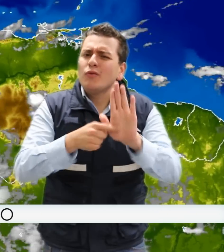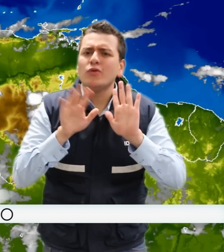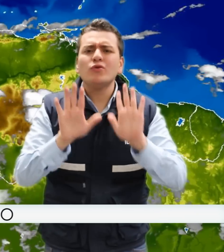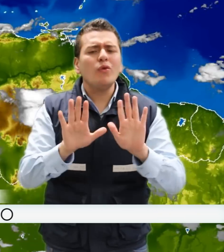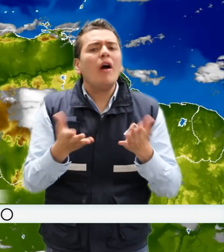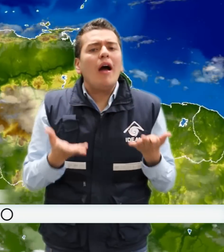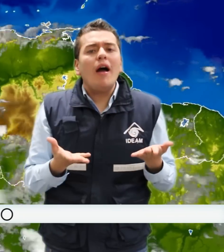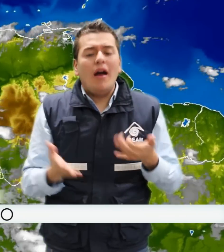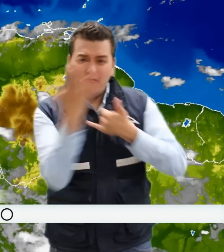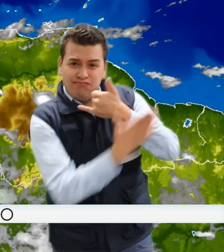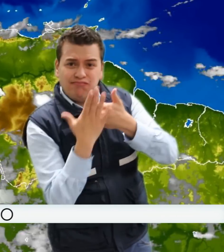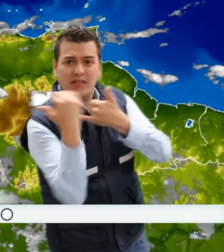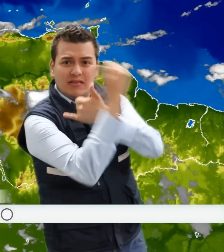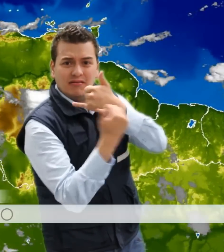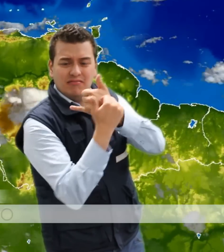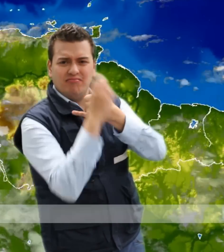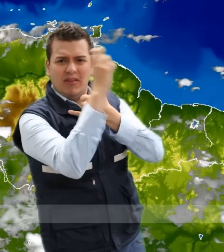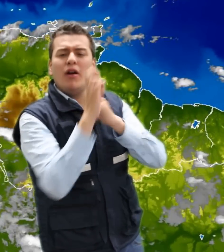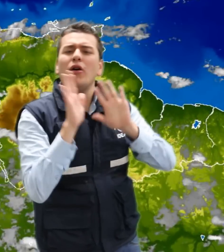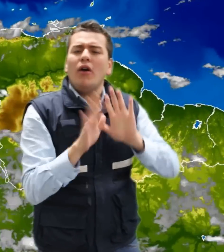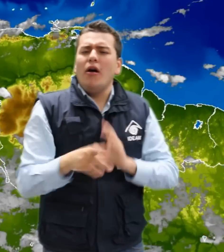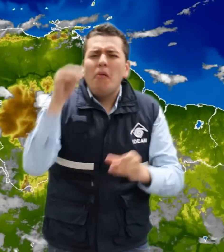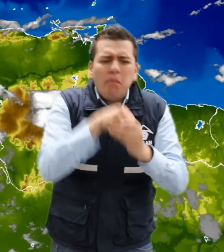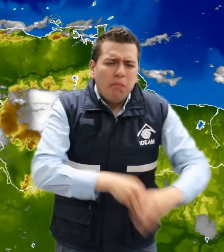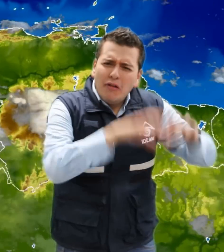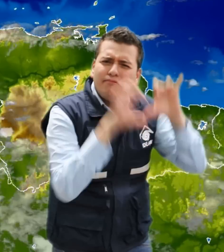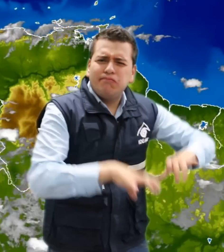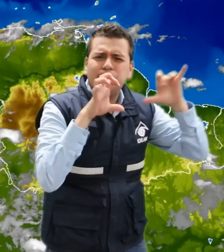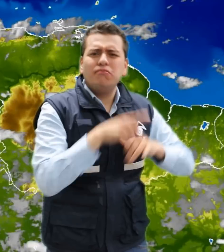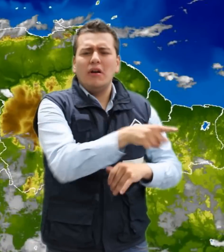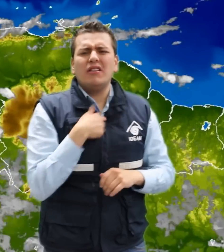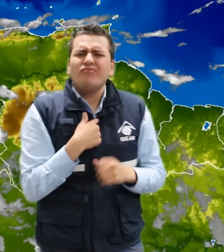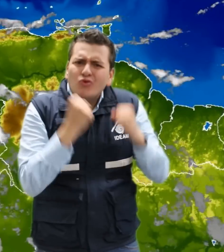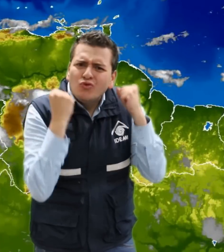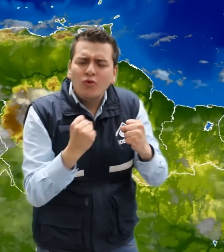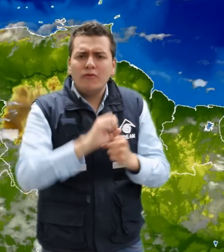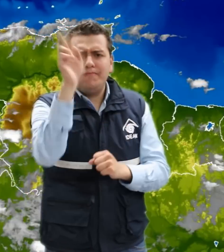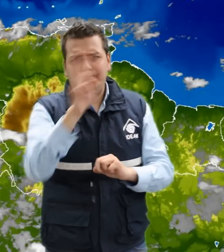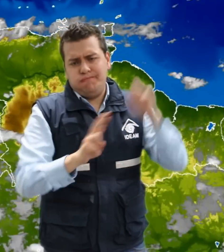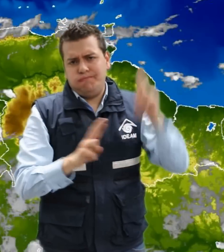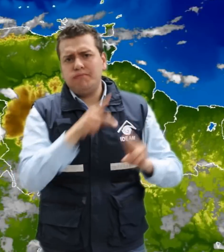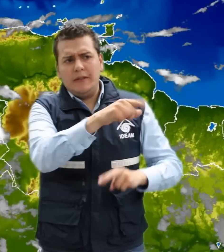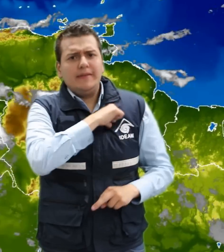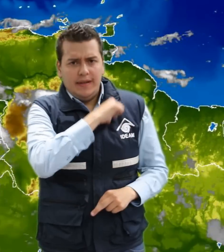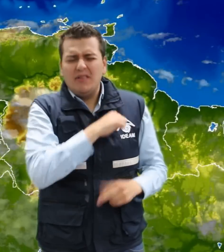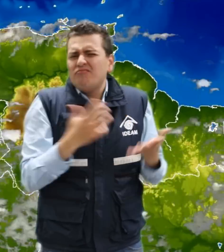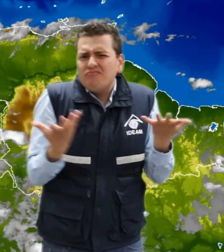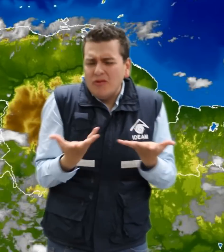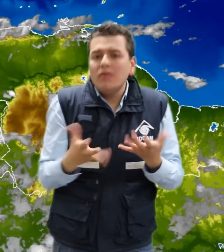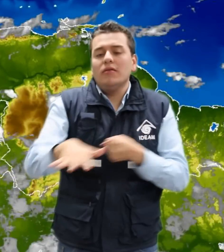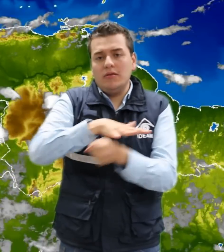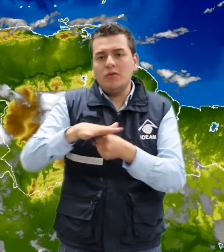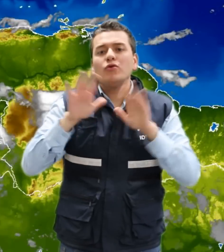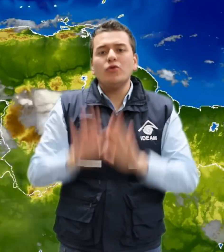centro y norte del territorio nacional ha predecido el tiempo lluvioso, con precipitaciones fuertes y tormentas eléctricas, especialmente en los